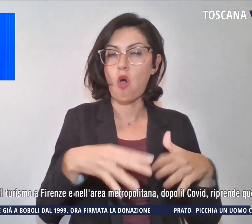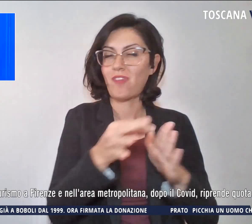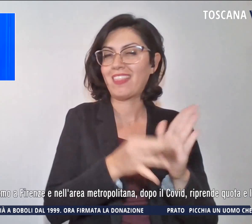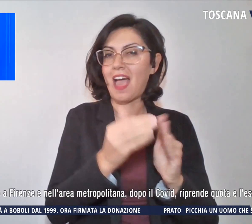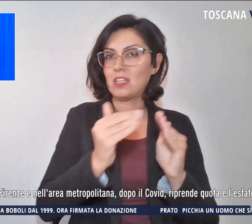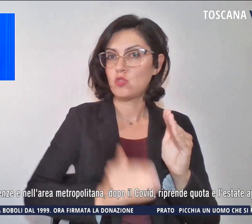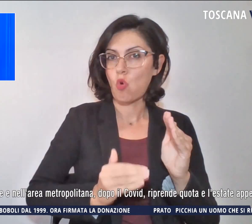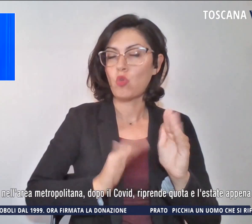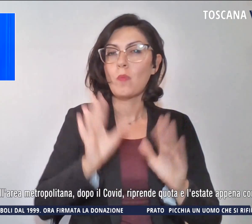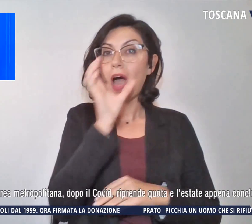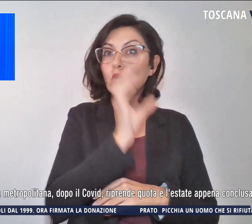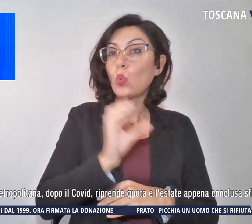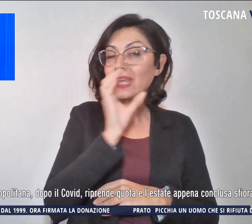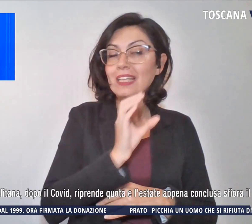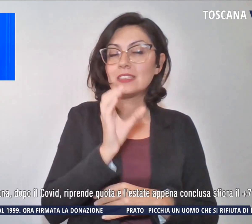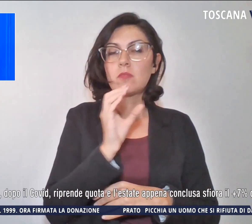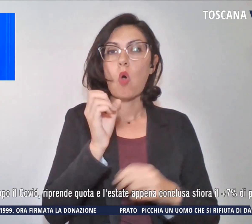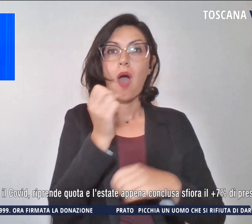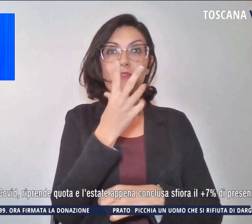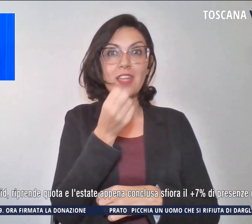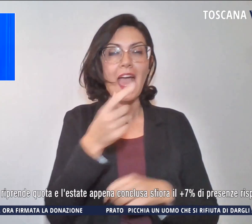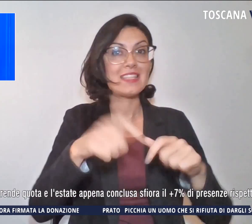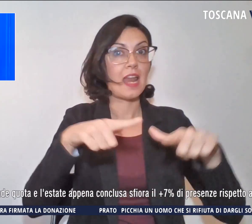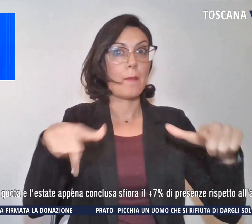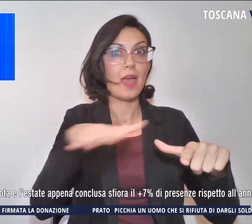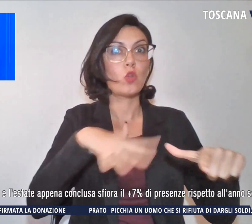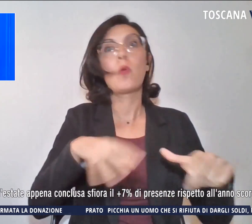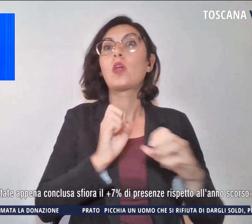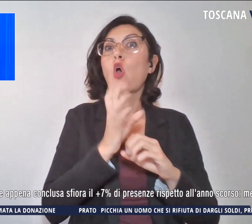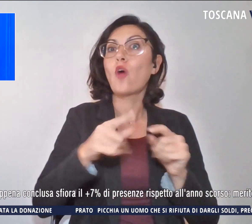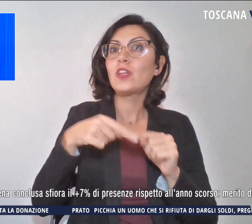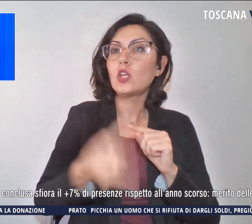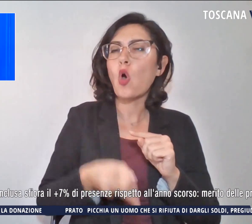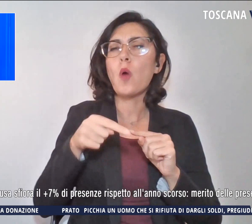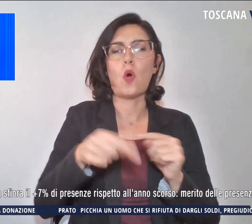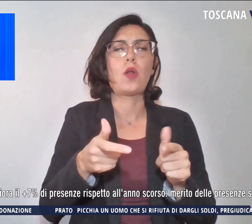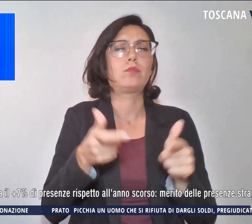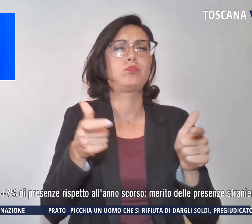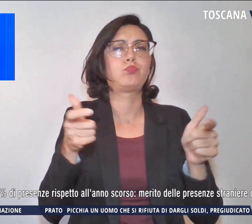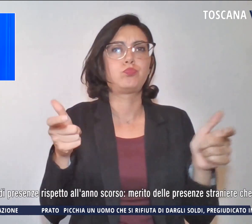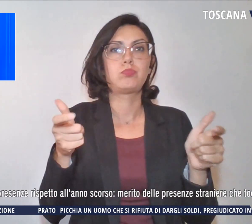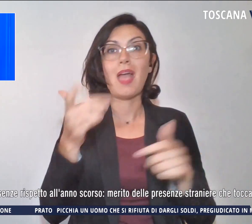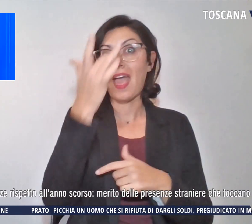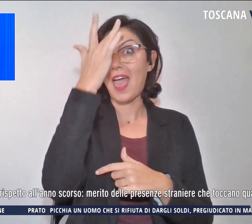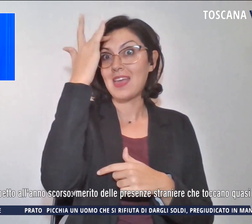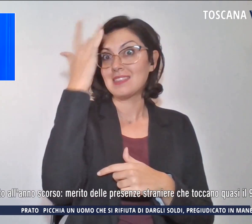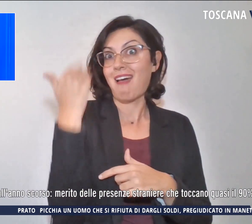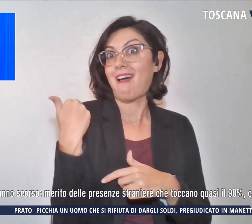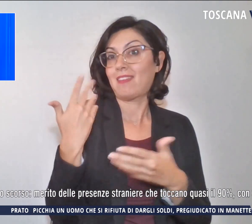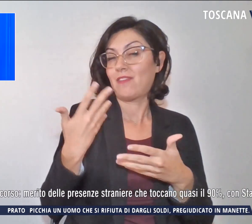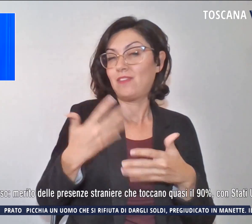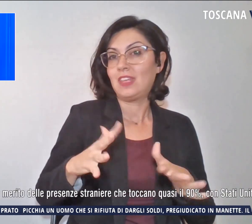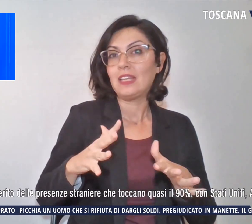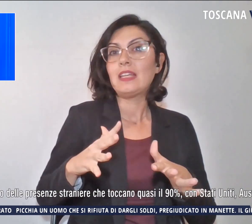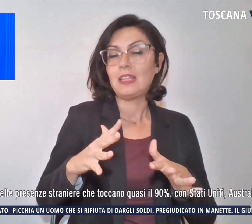'area metropolitana dopo il Covid riprende quota e l'estate, appena conclusa, sfiora il più